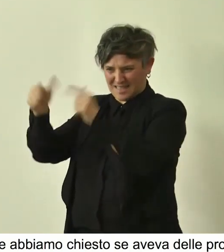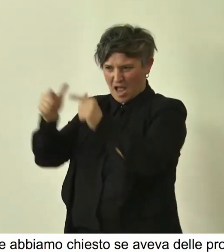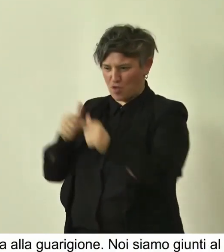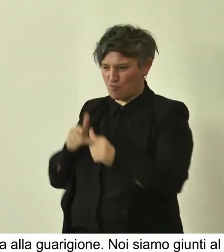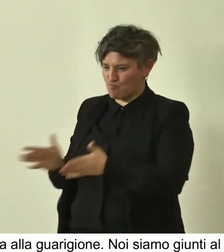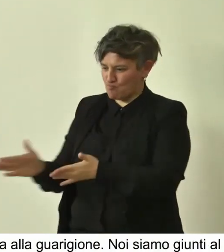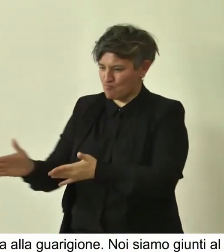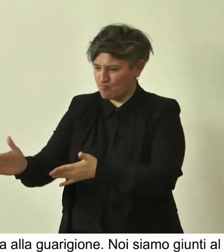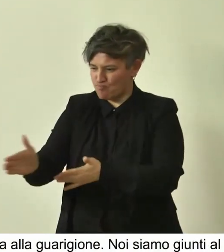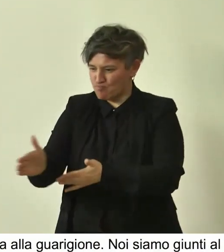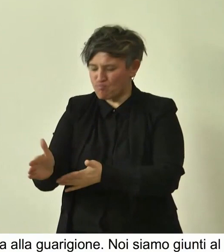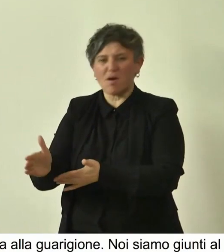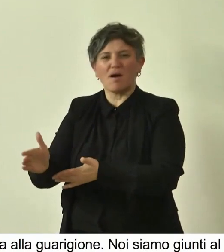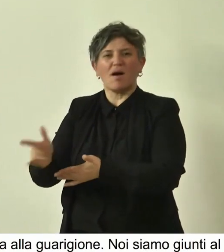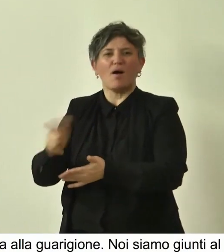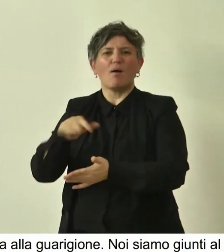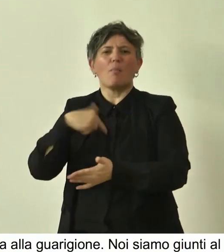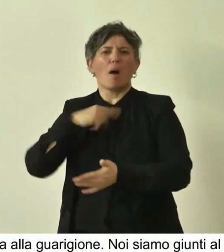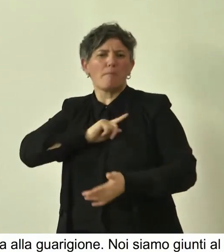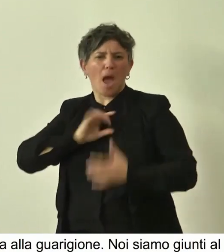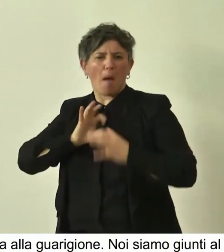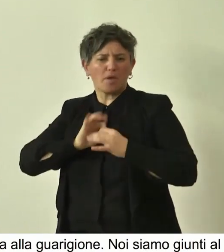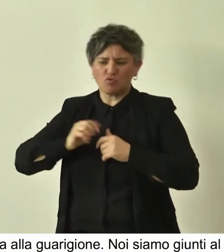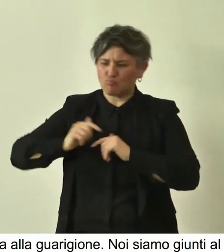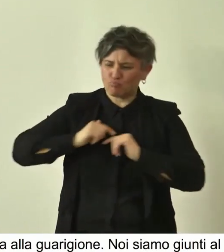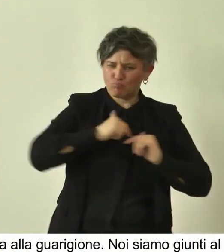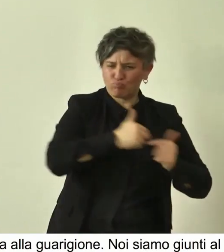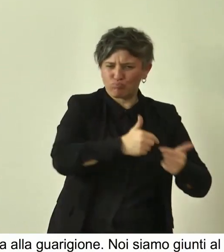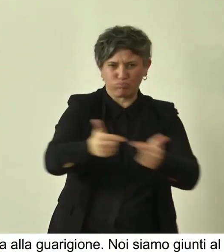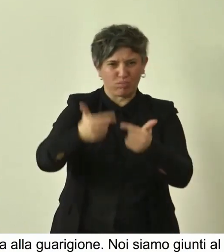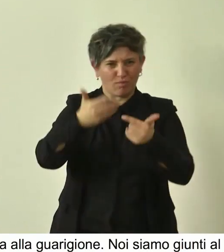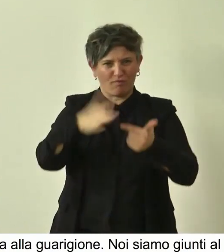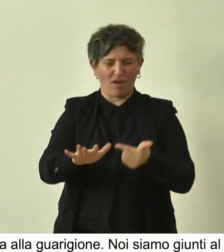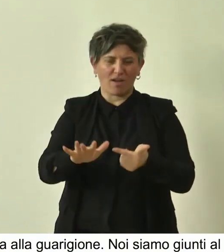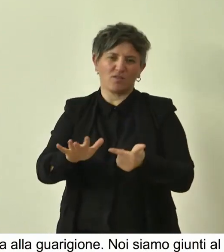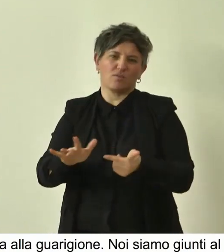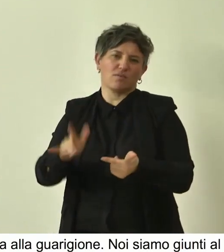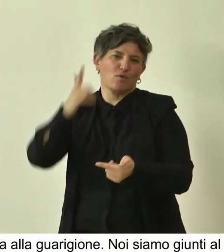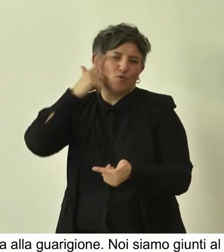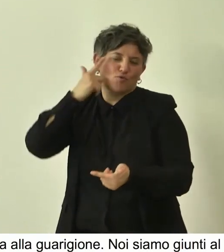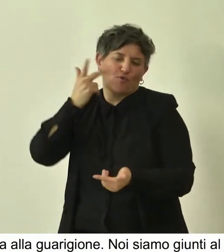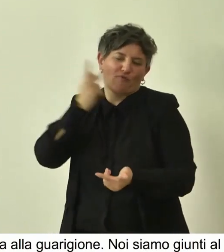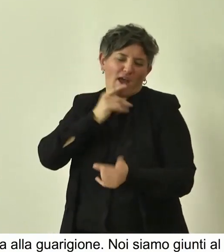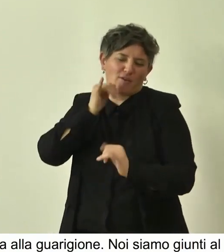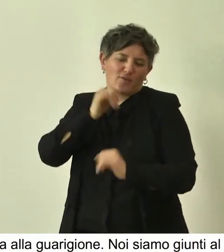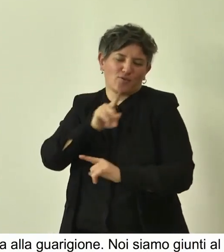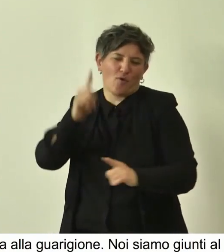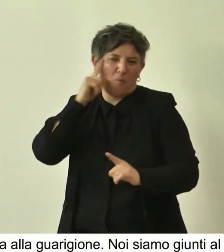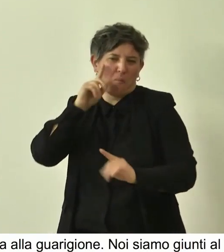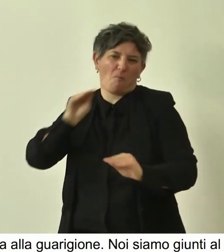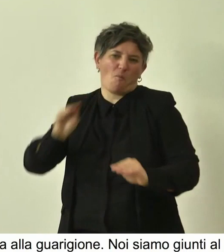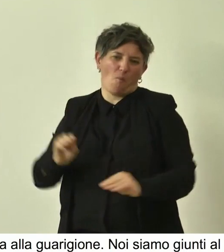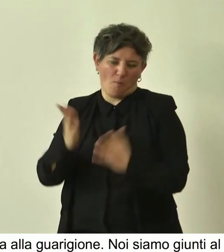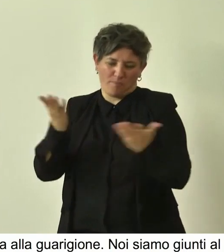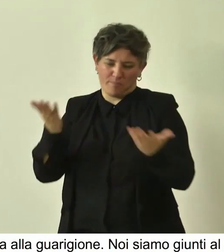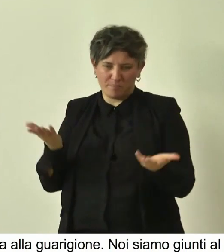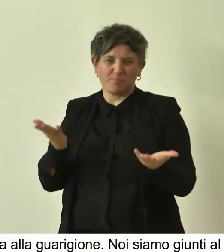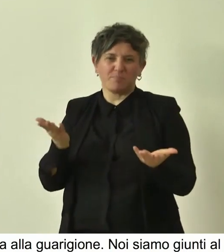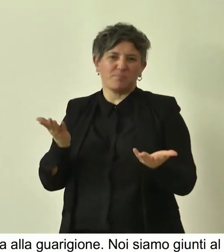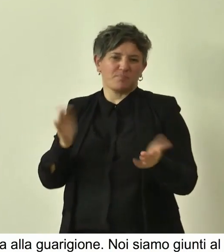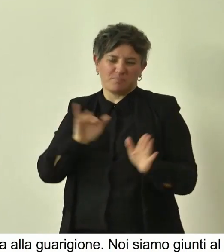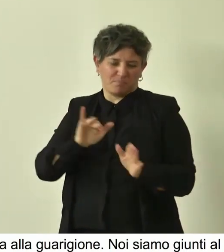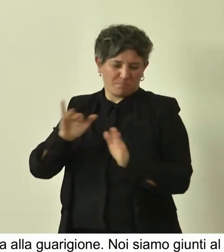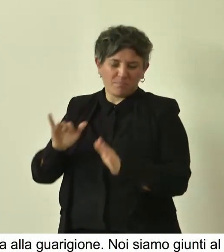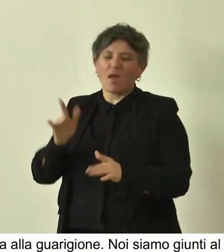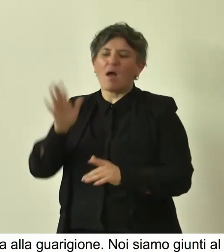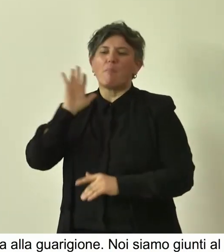foglie a degli amici, indipendentemente dalla verità o meno, chiaramente, di questa storia, però il